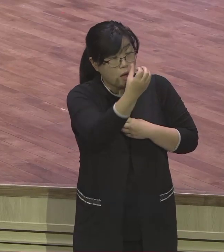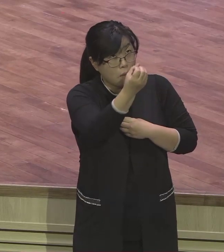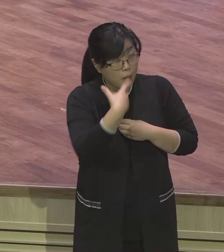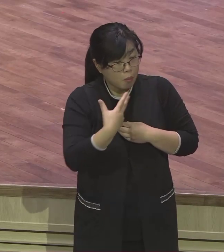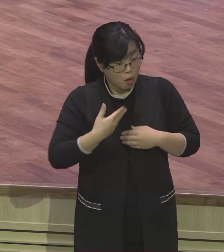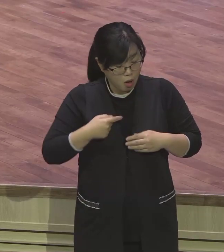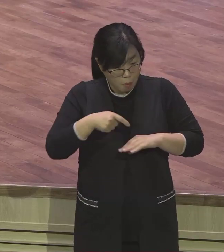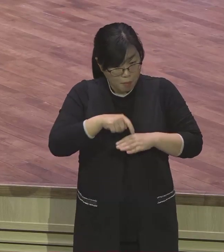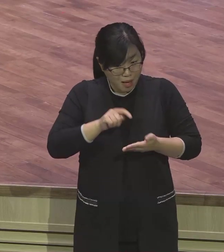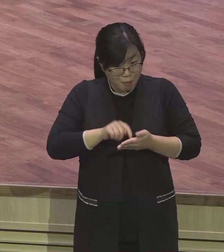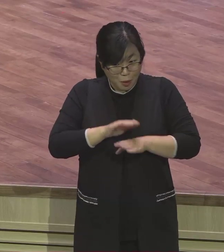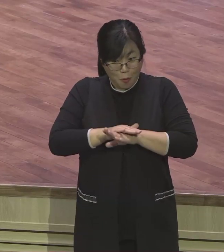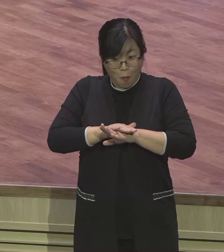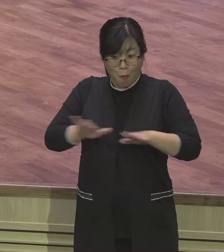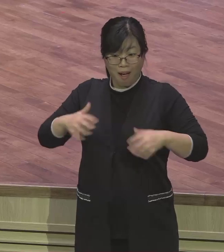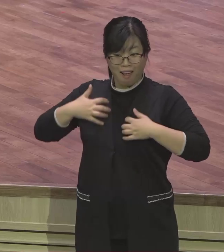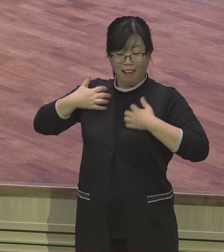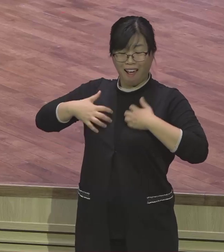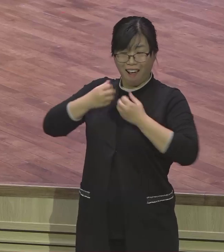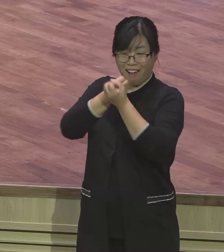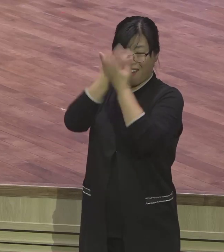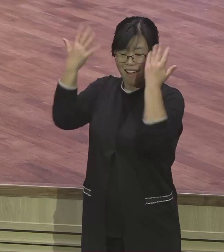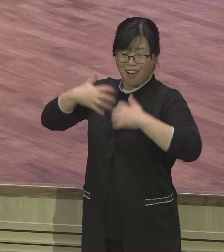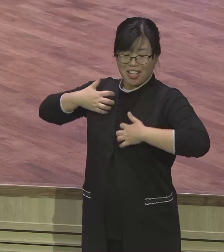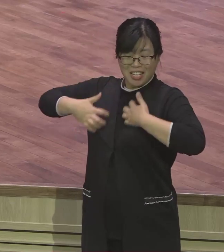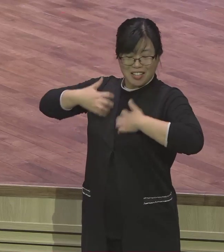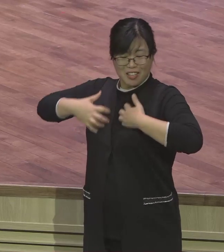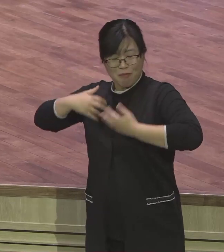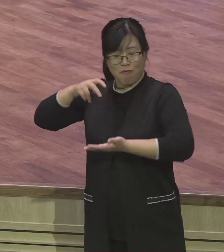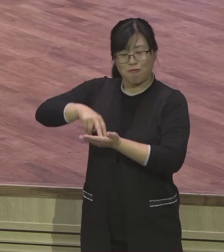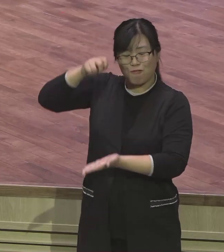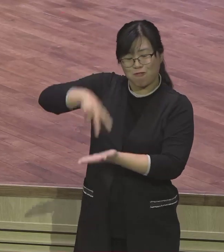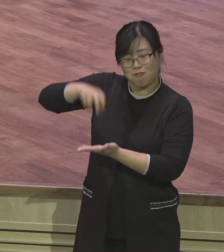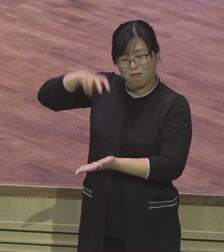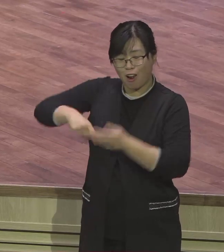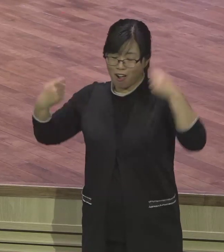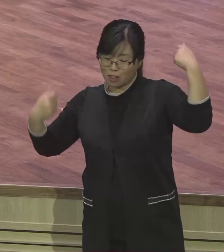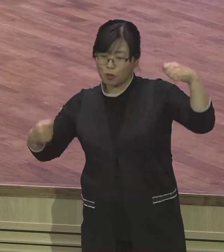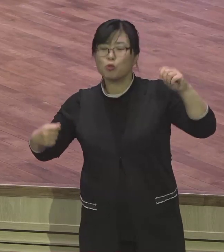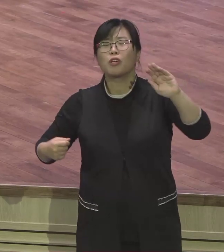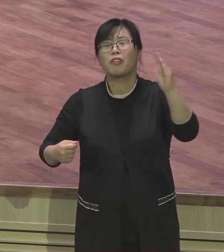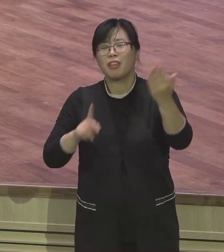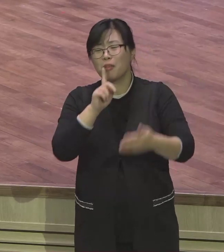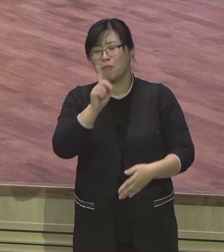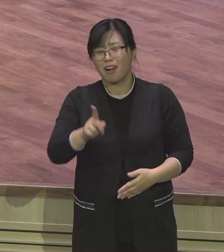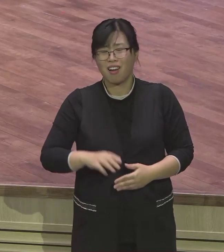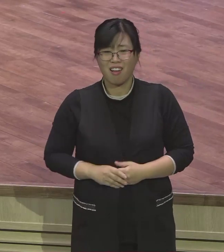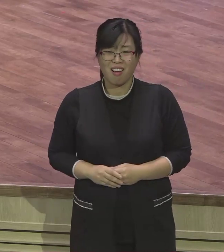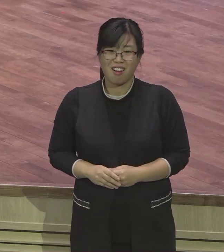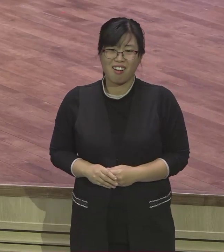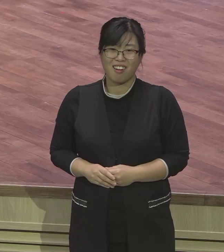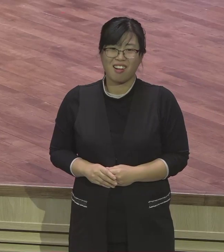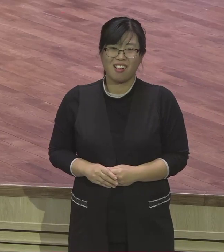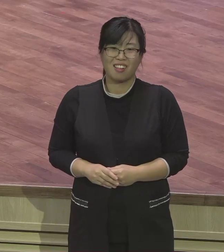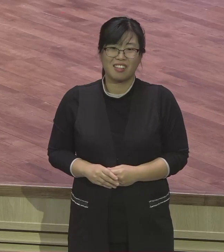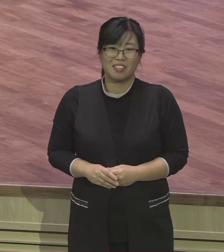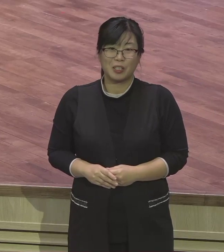다 거의 다 어려워 힘들어졌을 때 내 한계를 느껴졌을 때 아이고 하나님 있다면 한번 믿어볼까